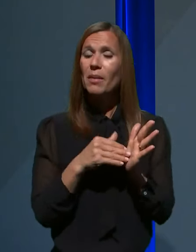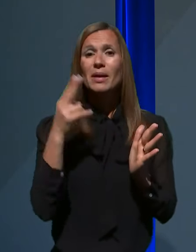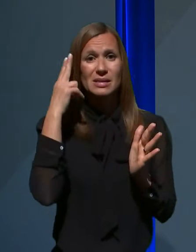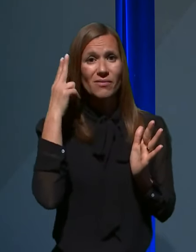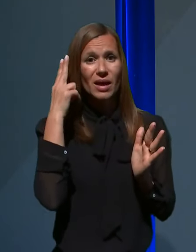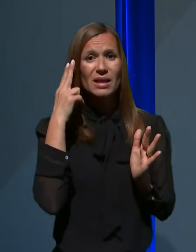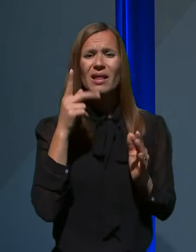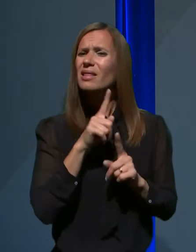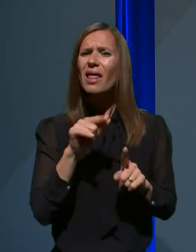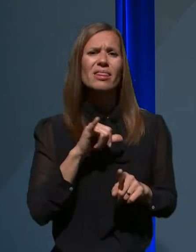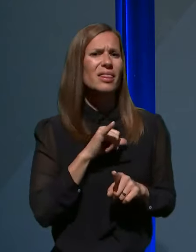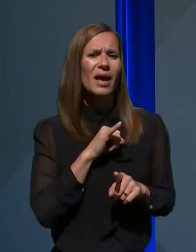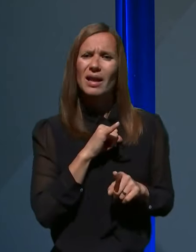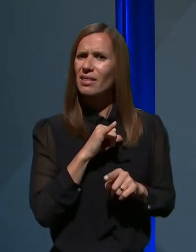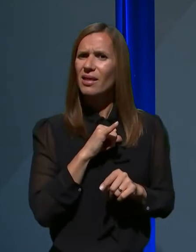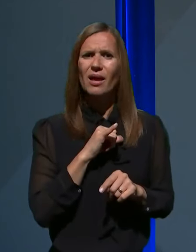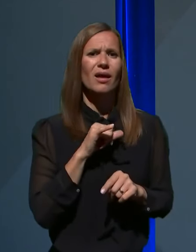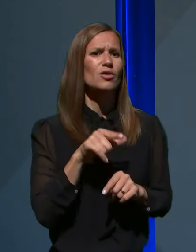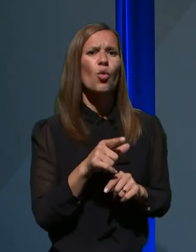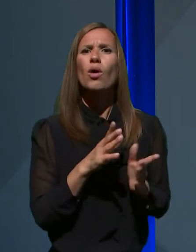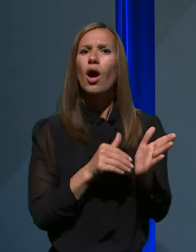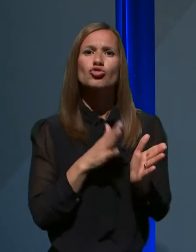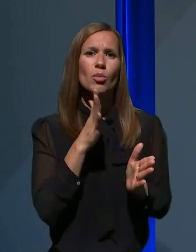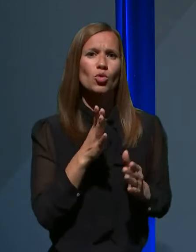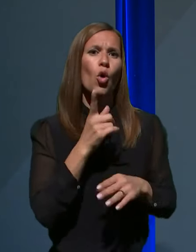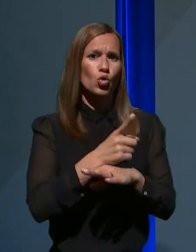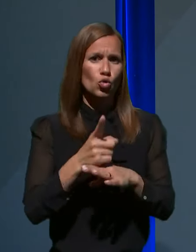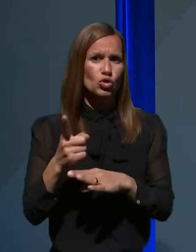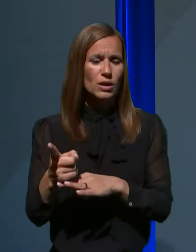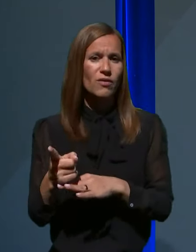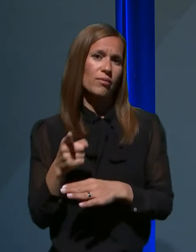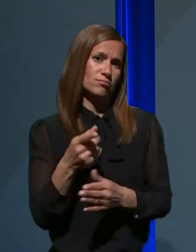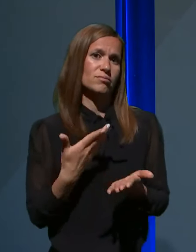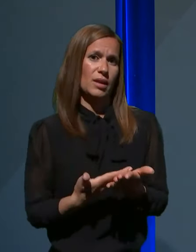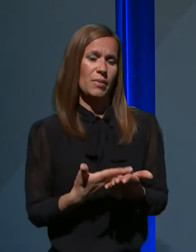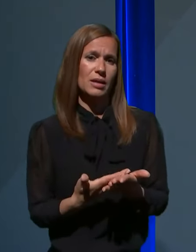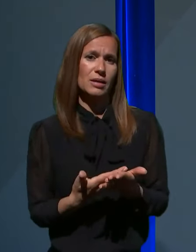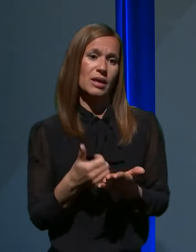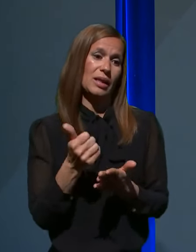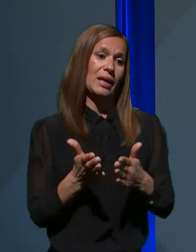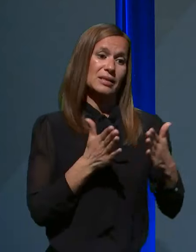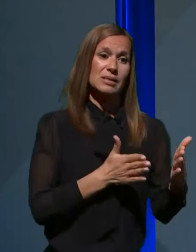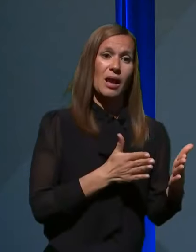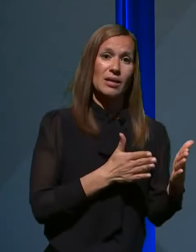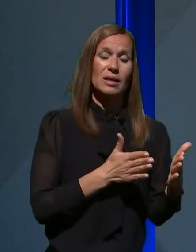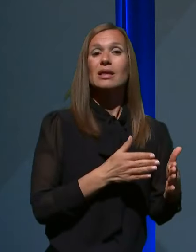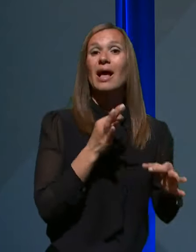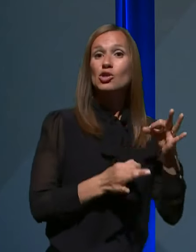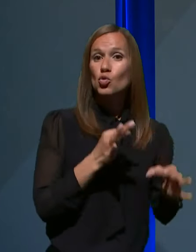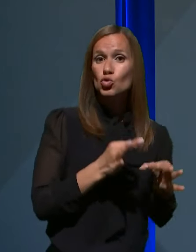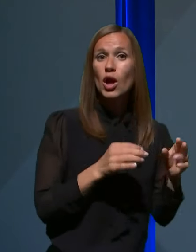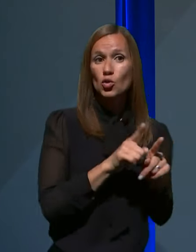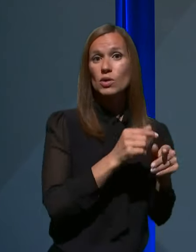ne glede na to, kakšne bodo naše odločitve, ki sveda temeljijo na eni strani na izkušnjah tudi